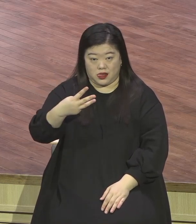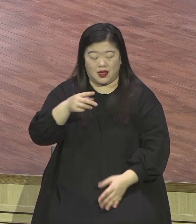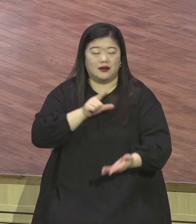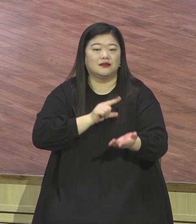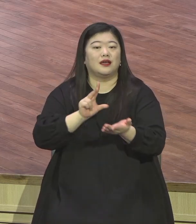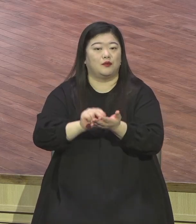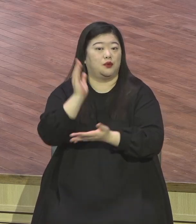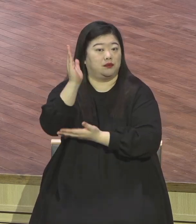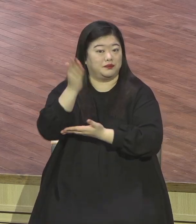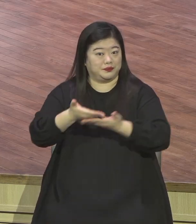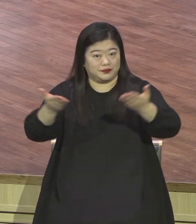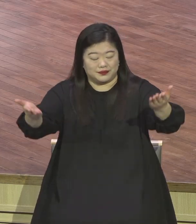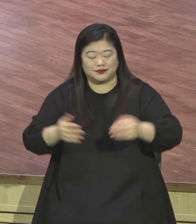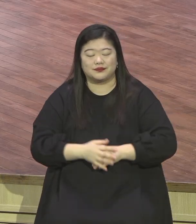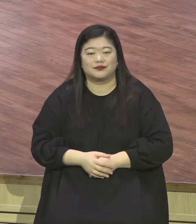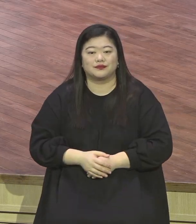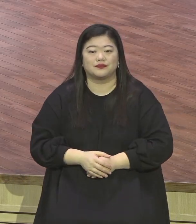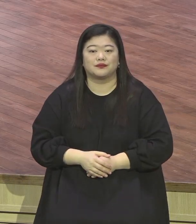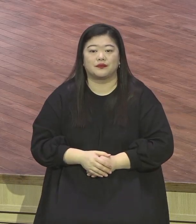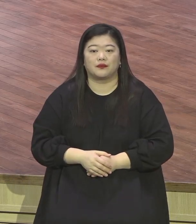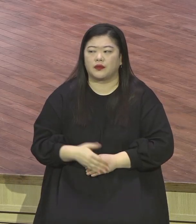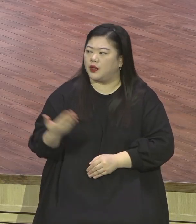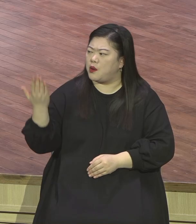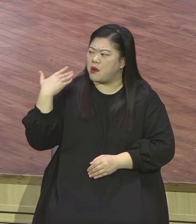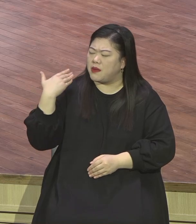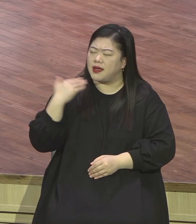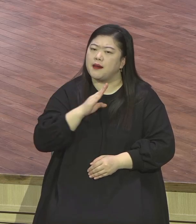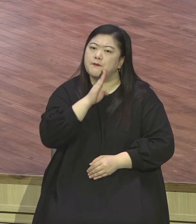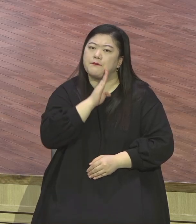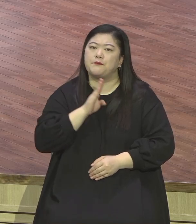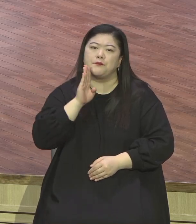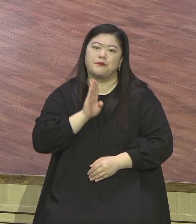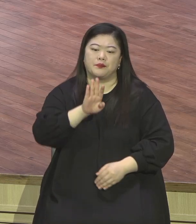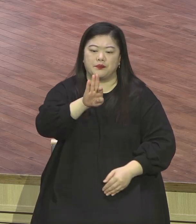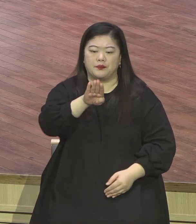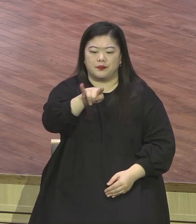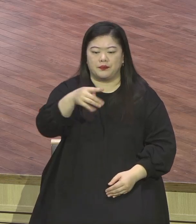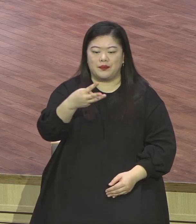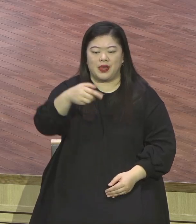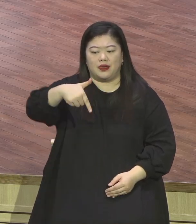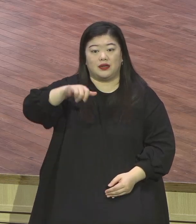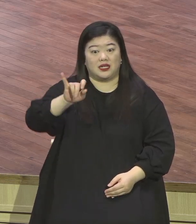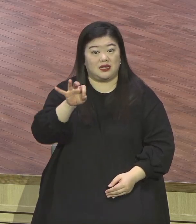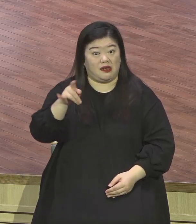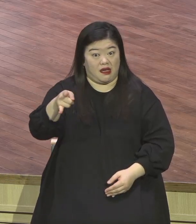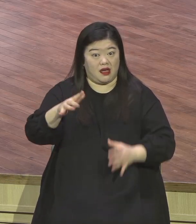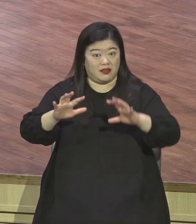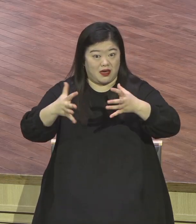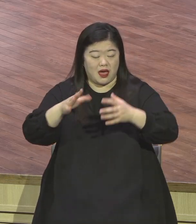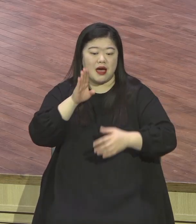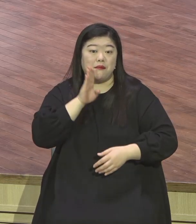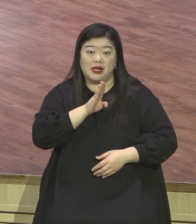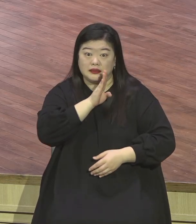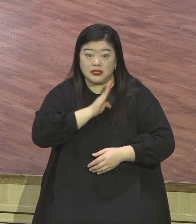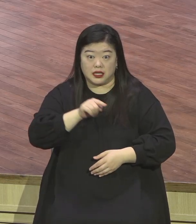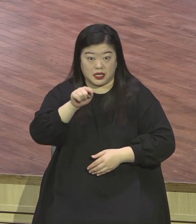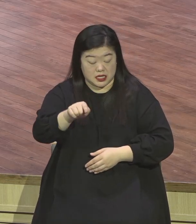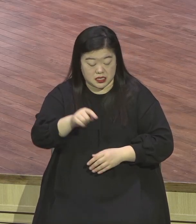도시에서 요양원에서 75명이 집단 감염이 되었다라고 하는 그런